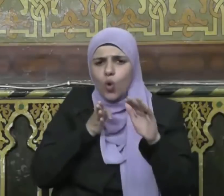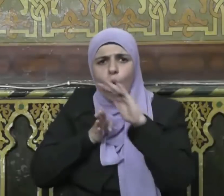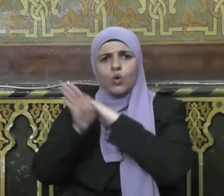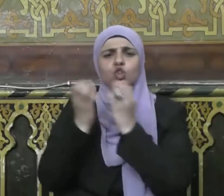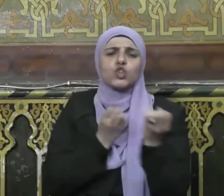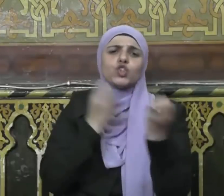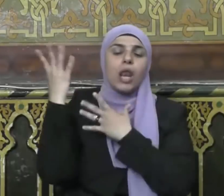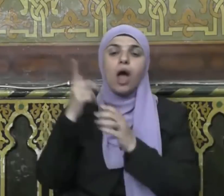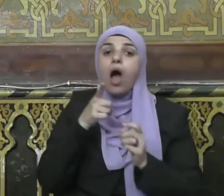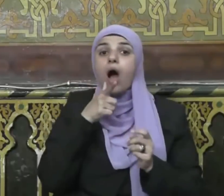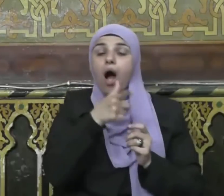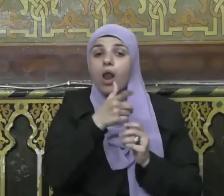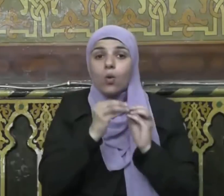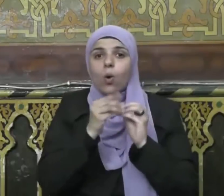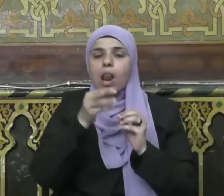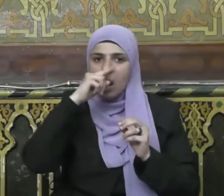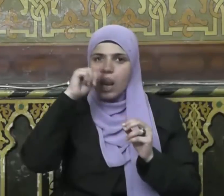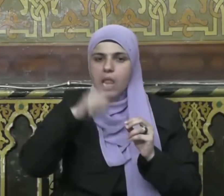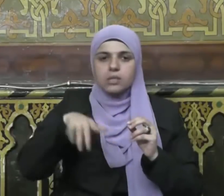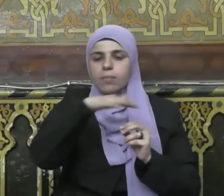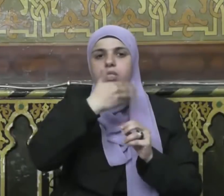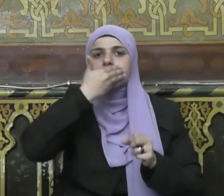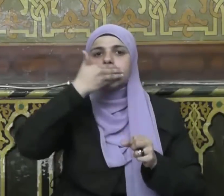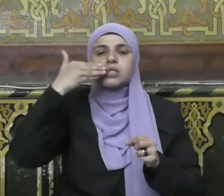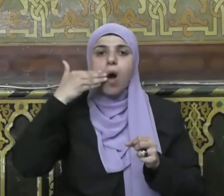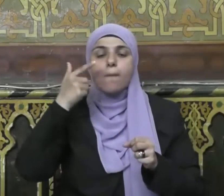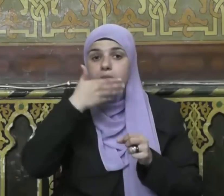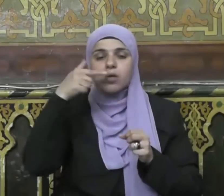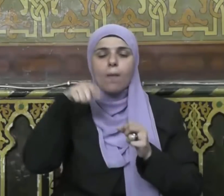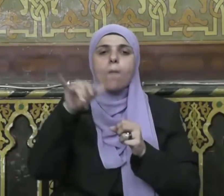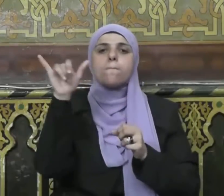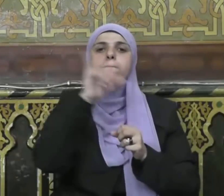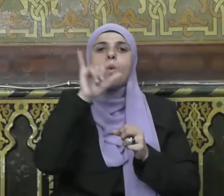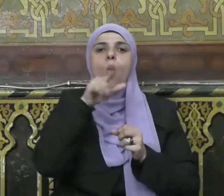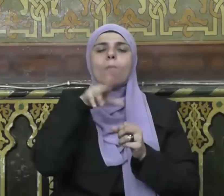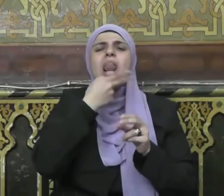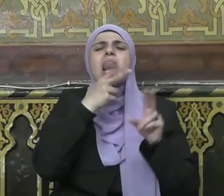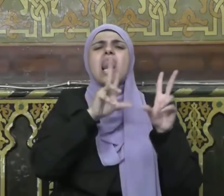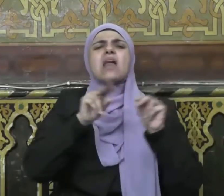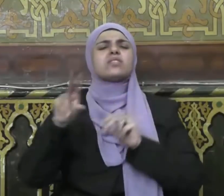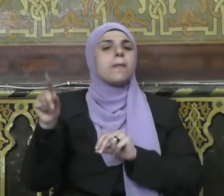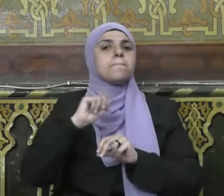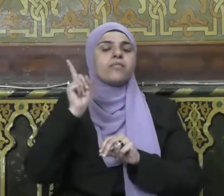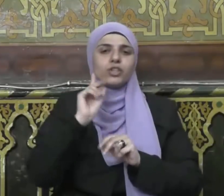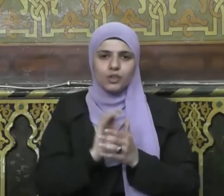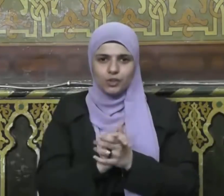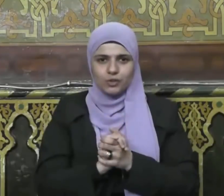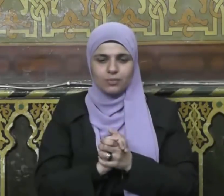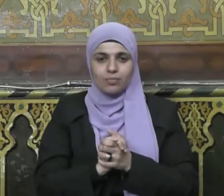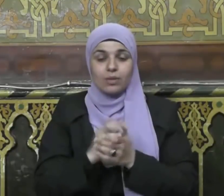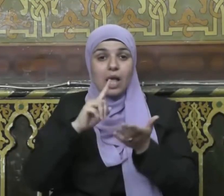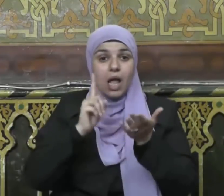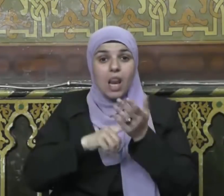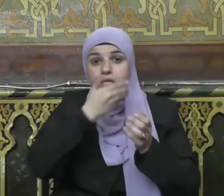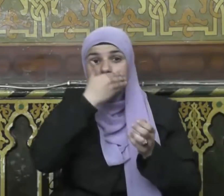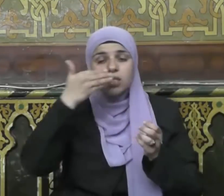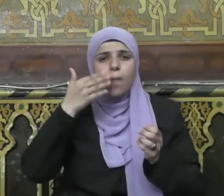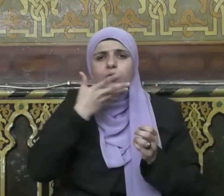وسلم قال الله عز وجل كل عمل ابن آدم له إلا الصوم فإنه لي وأنا